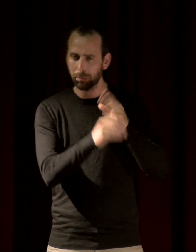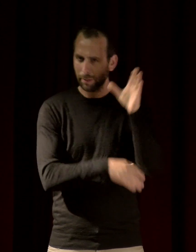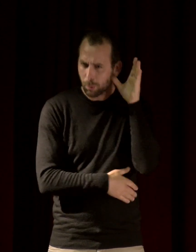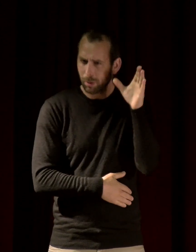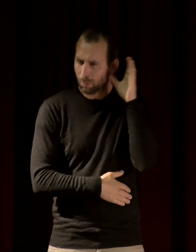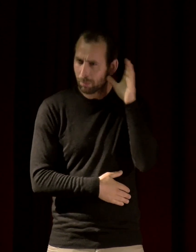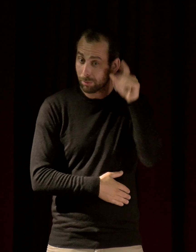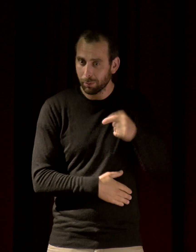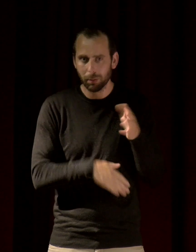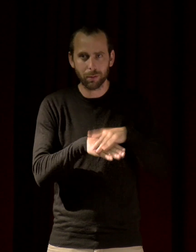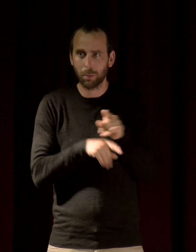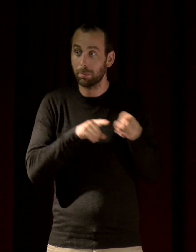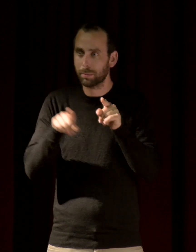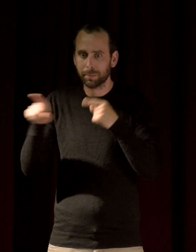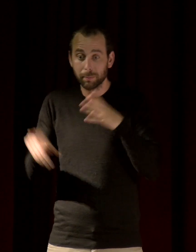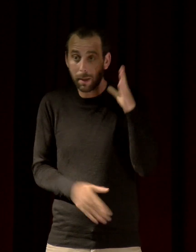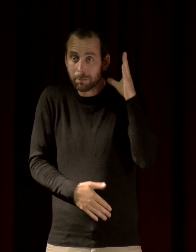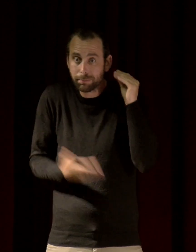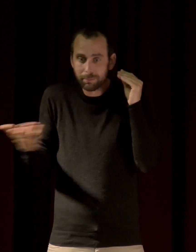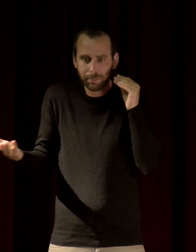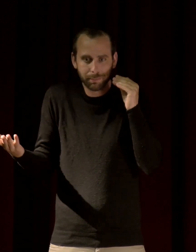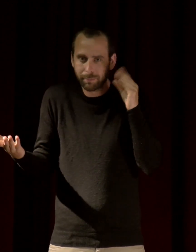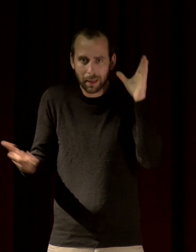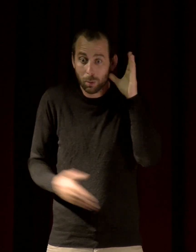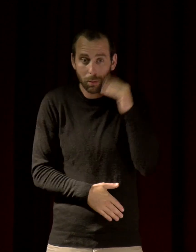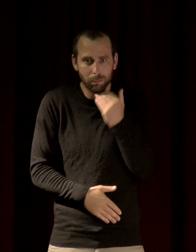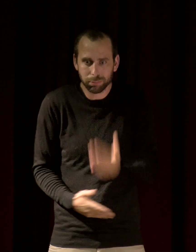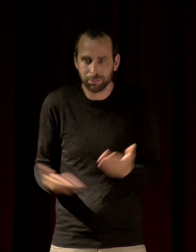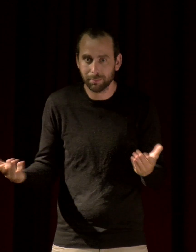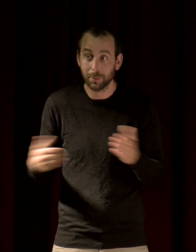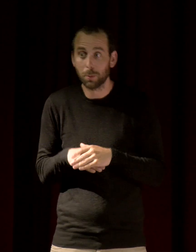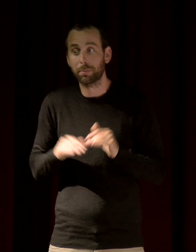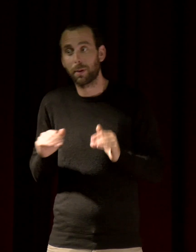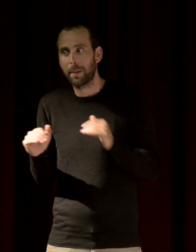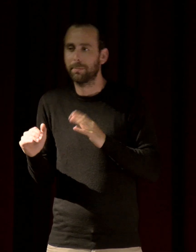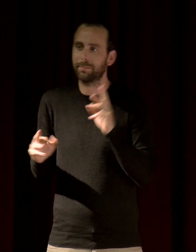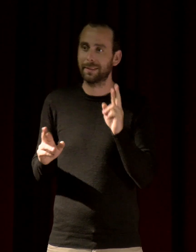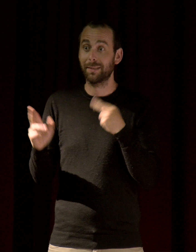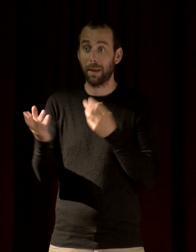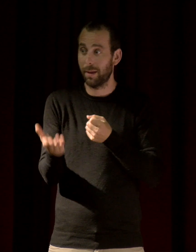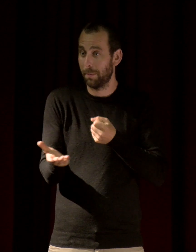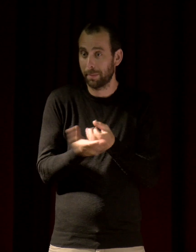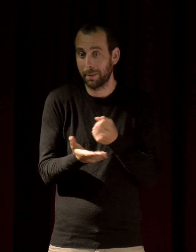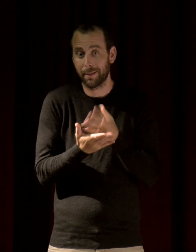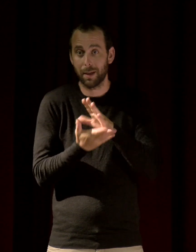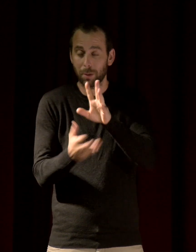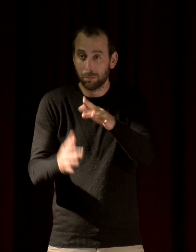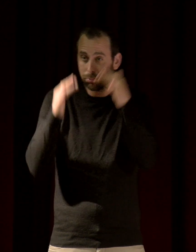ne peuvent pas le faire. Donc voilà, j'espère que un certain message passera quand même et je suis vraiment désolé si